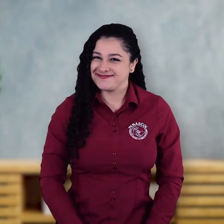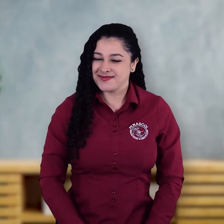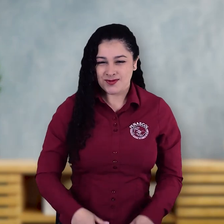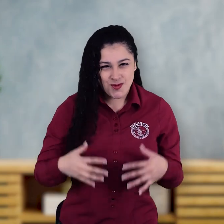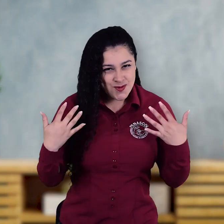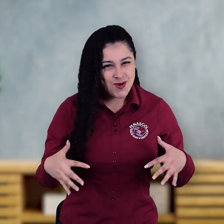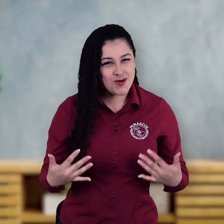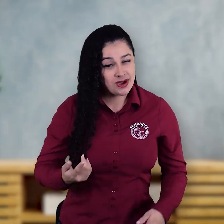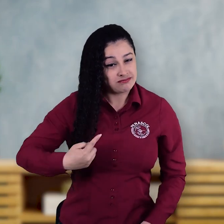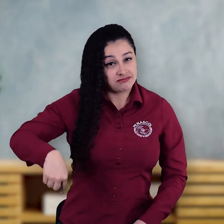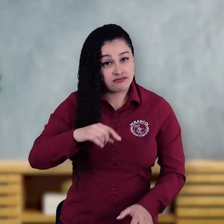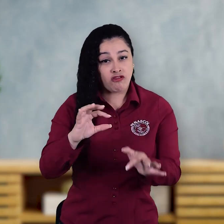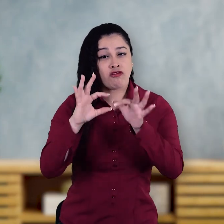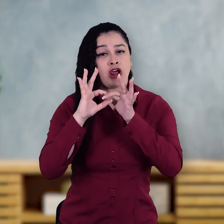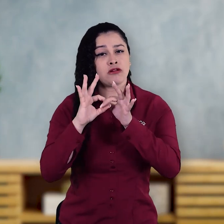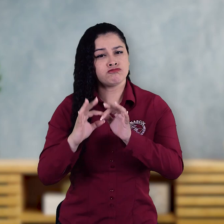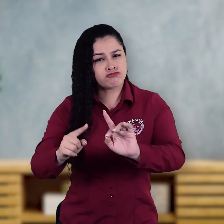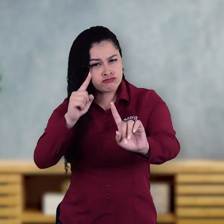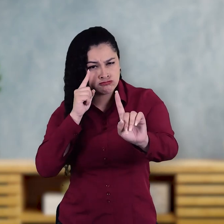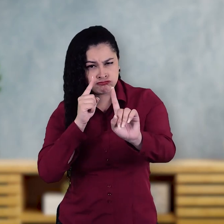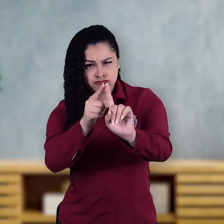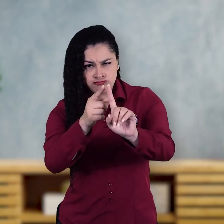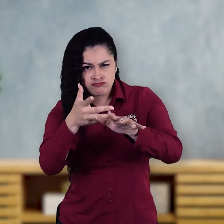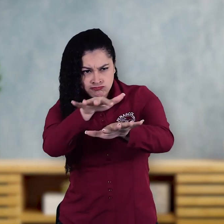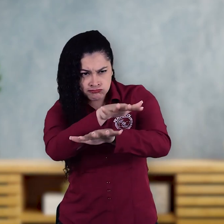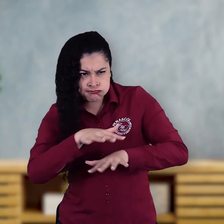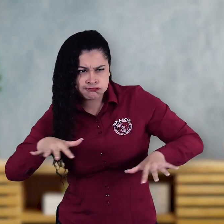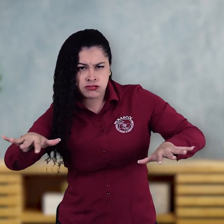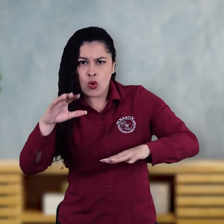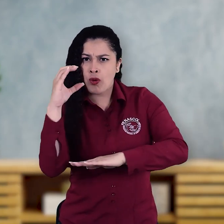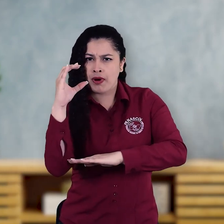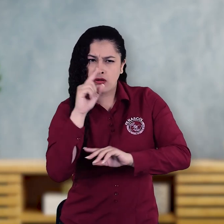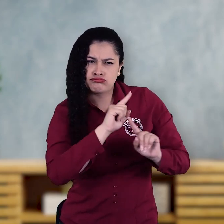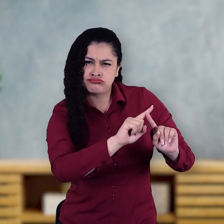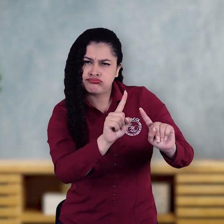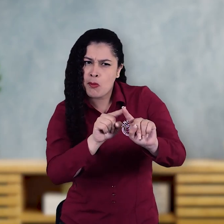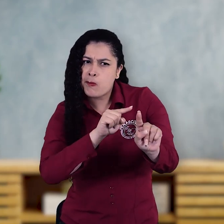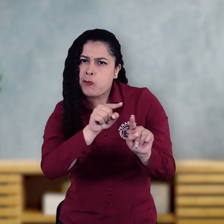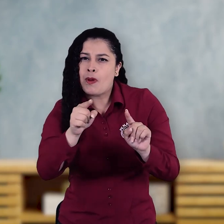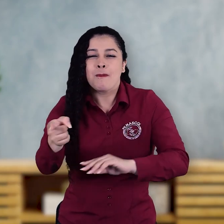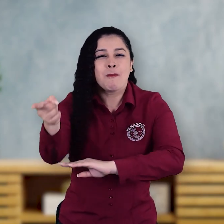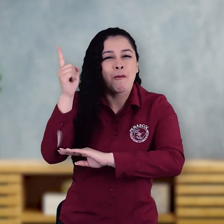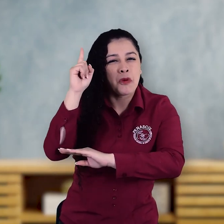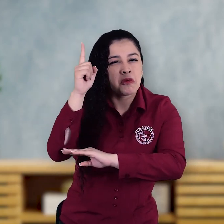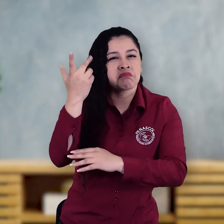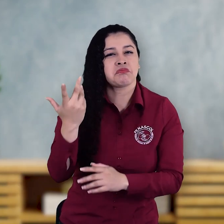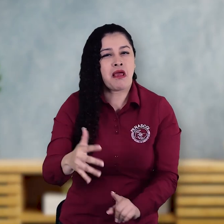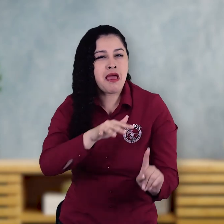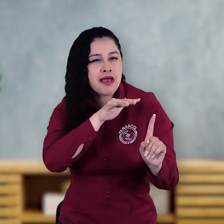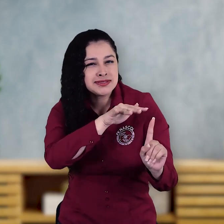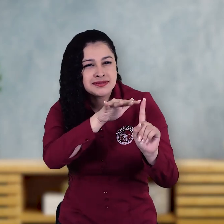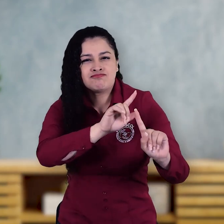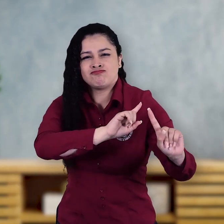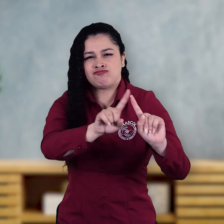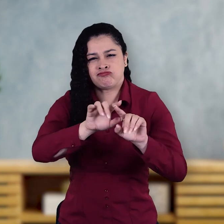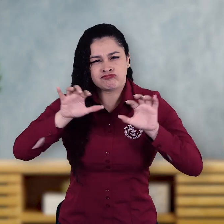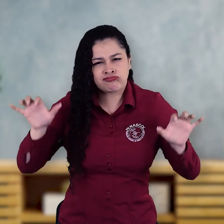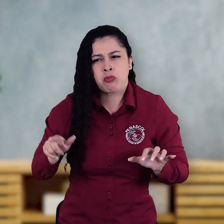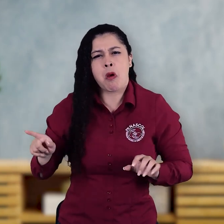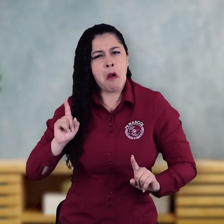¡Wow! FENASCOL se ha hecho visible en diferentes espacios políticos de nuestro país, participando e incidiendo con diferentes acciones